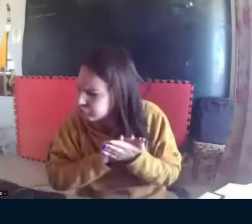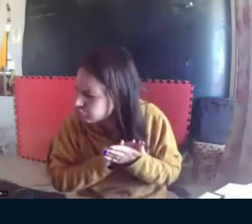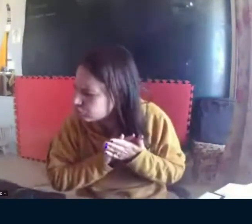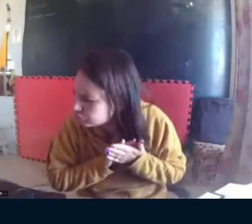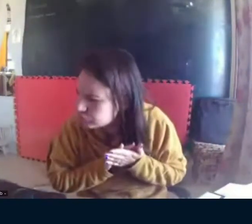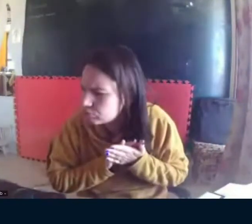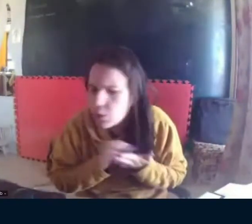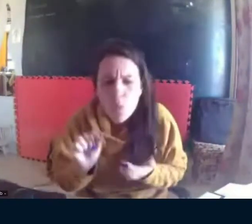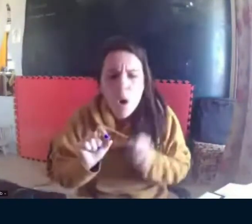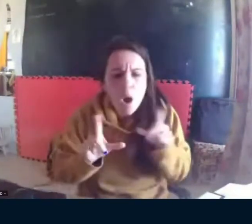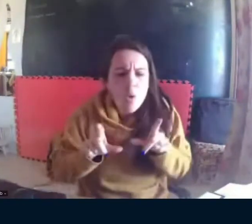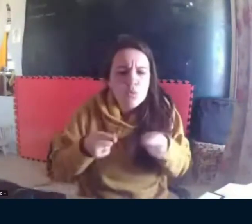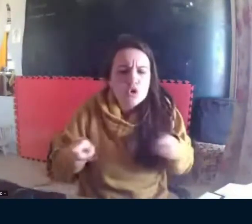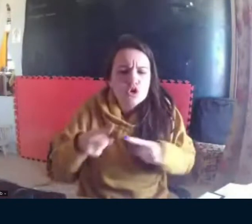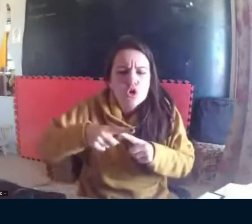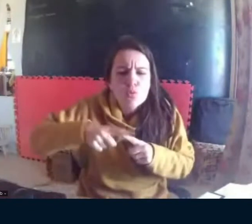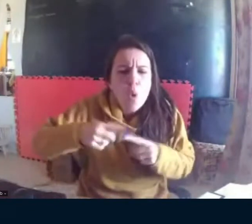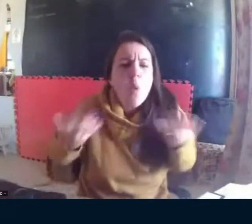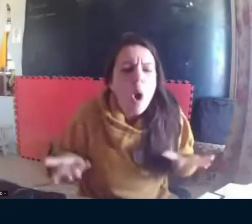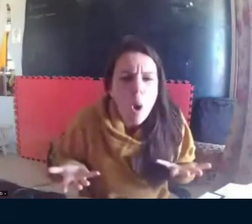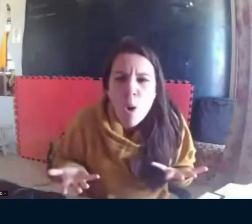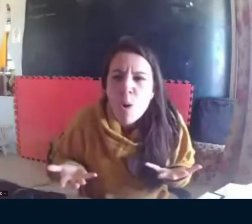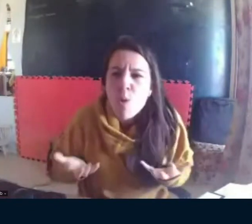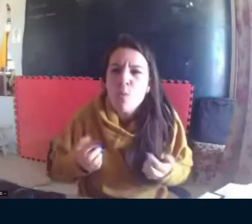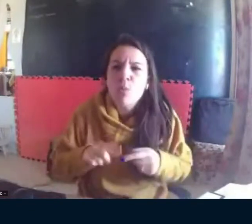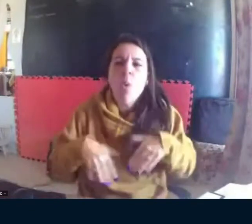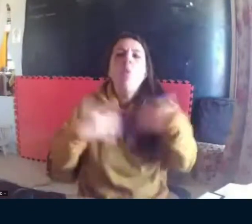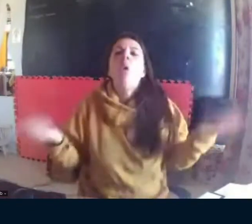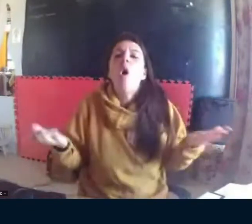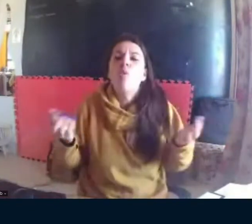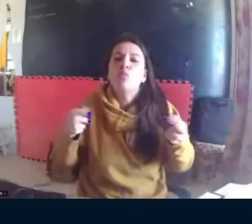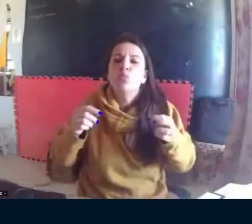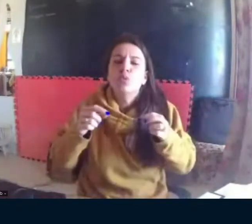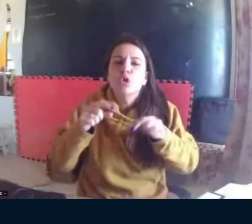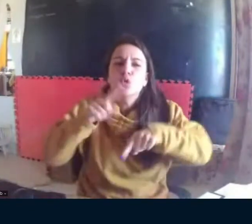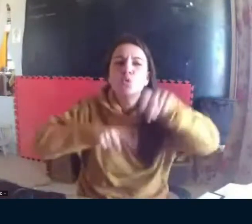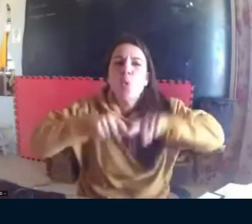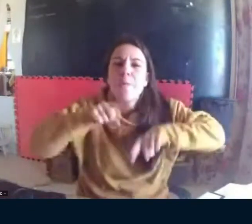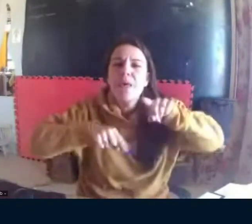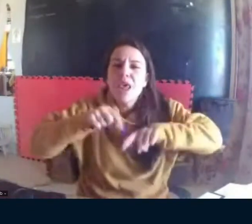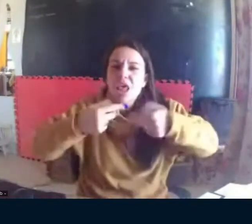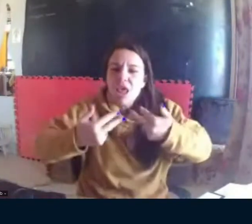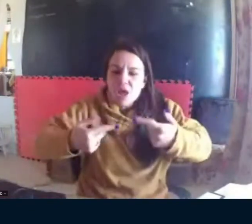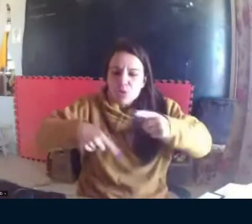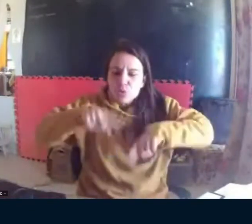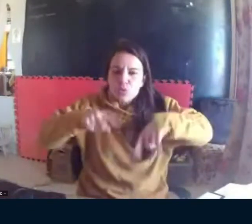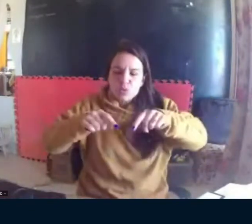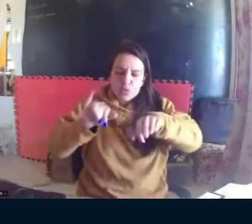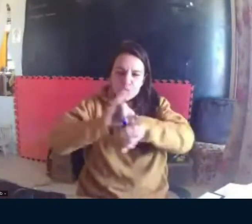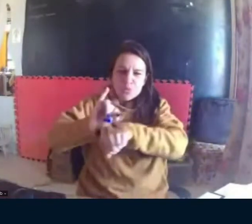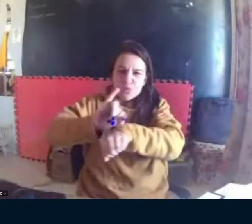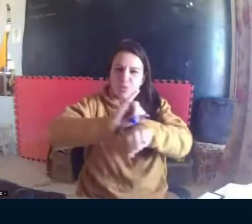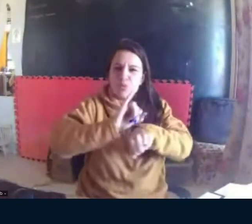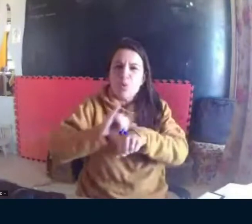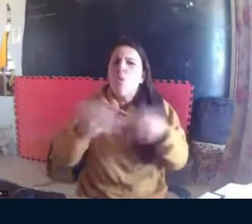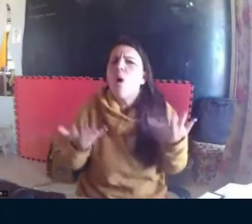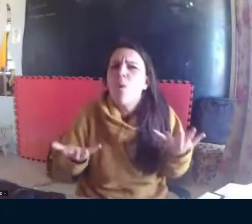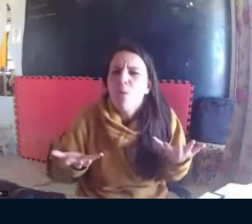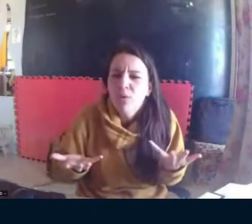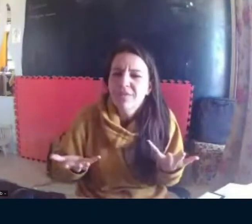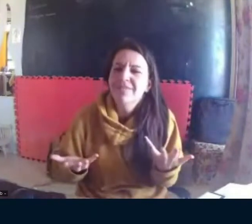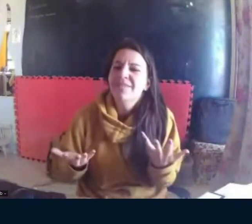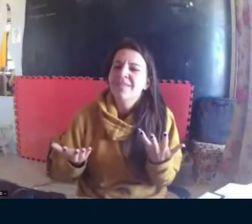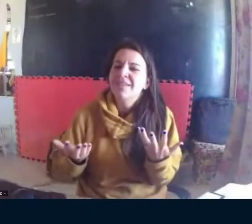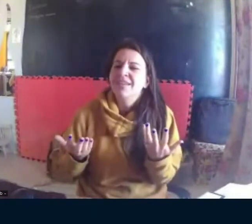qual foi o material que você usou, qual tipo de material musical que você usou, instrumentos,